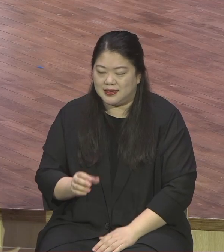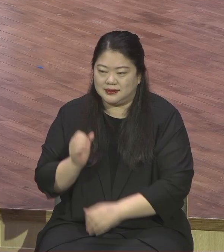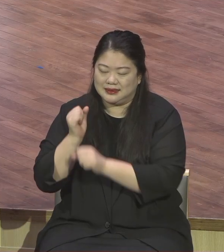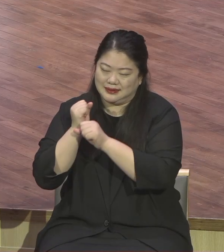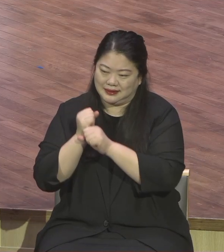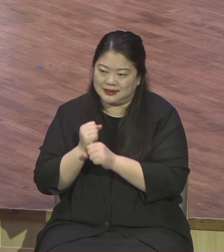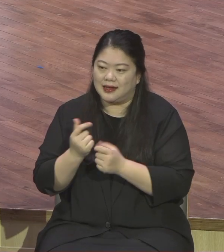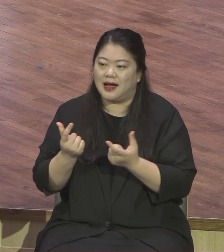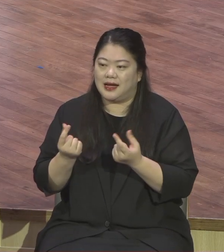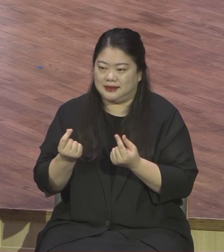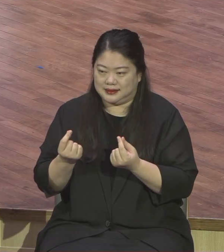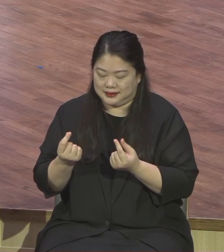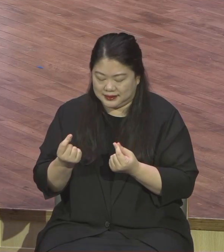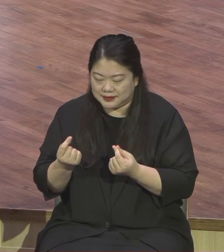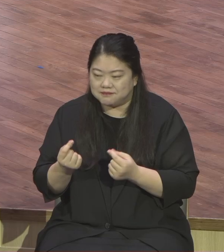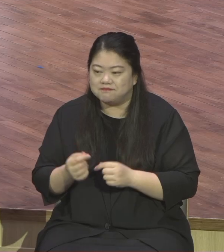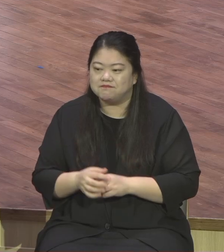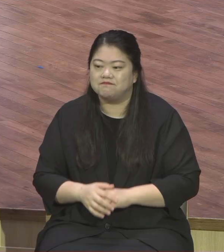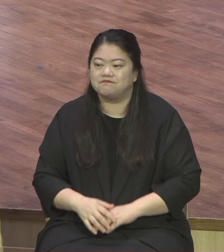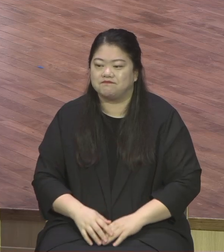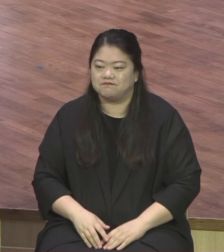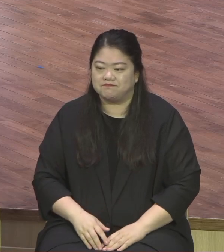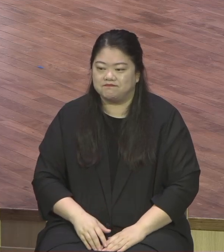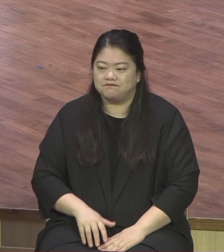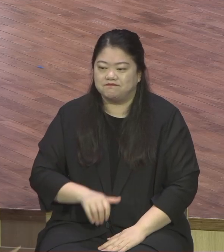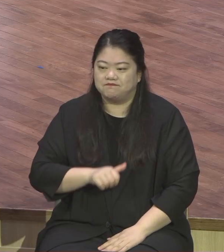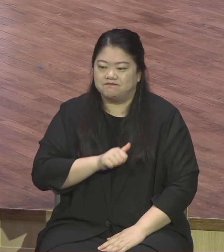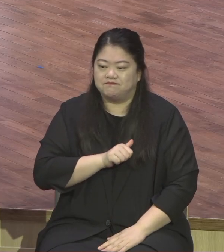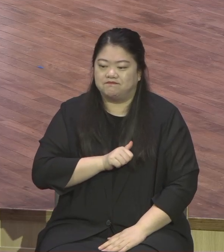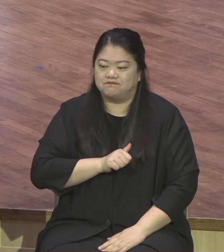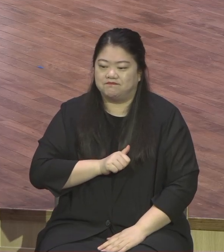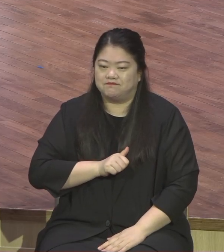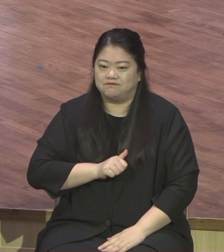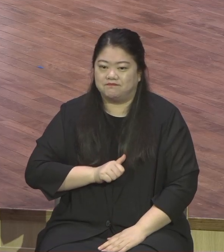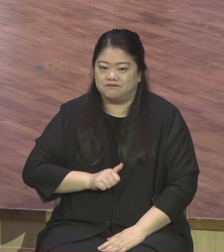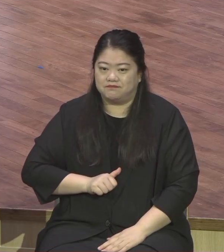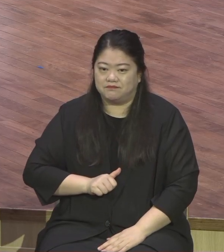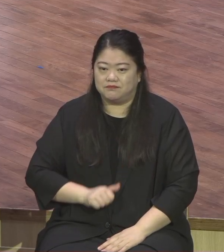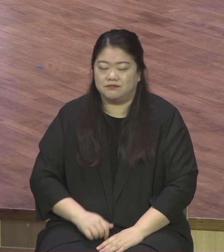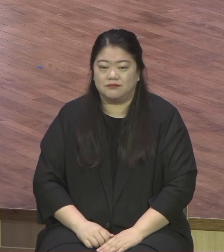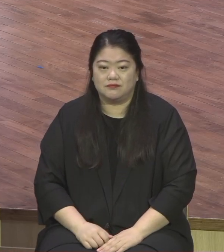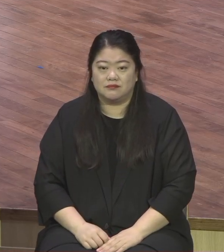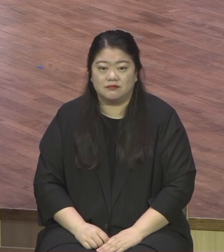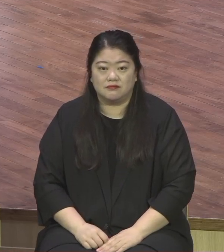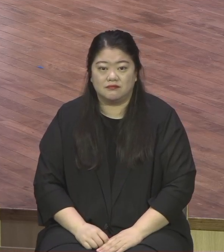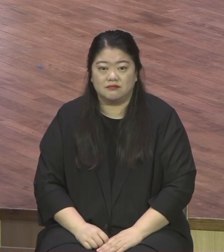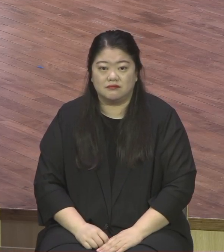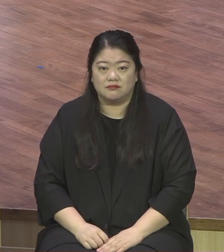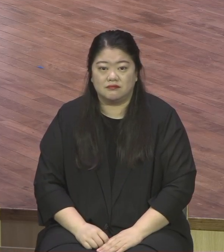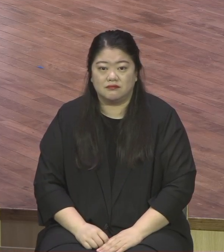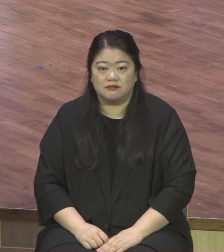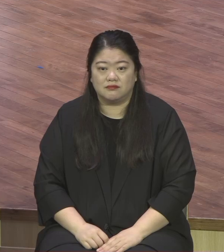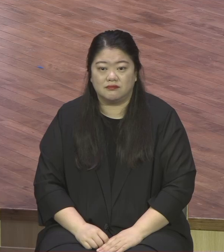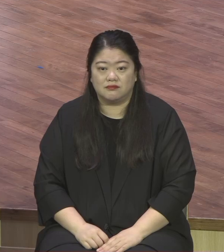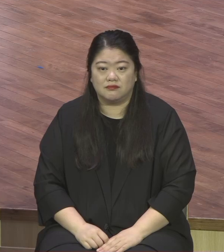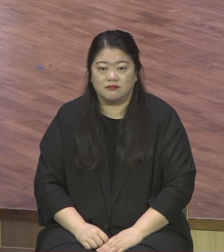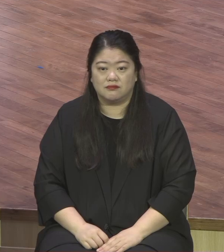얼마나 교만할 가능성이 있으면 하나는 사단에 가시를 꼽아놔겠어 꼼짝 못하게 다 꼽아놔